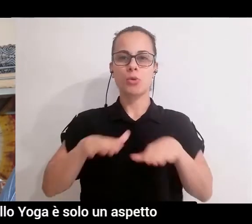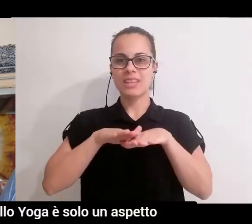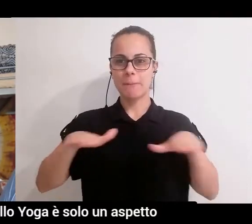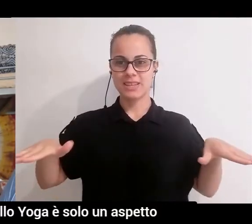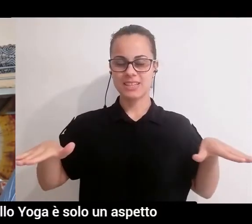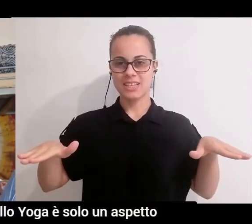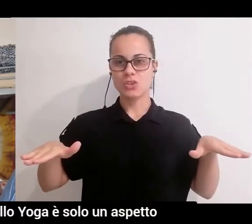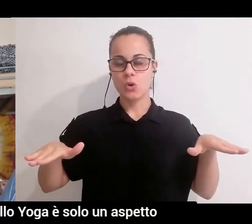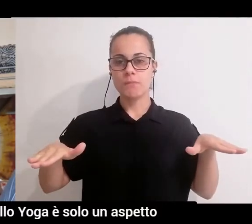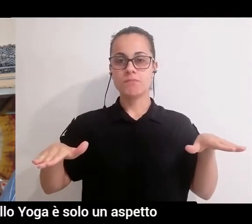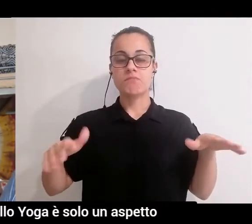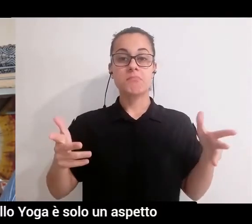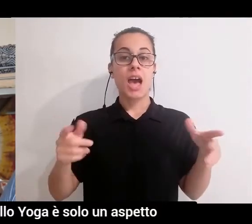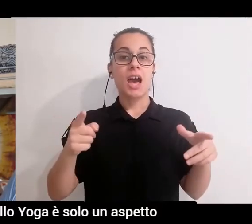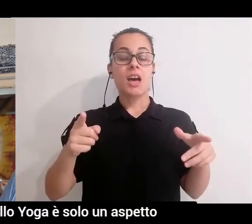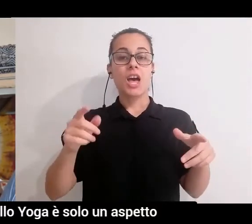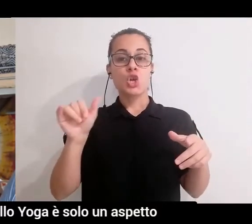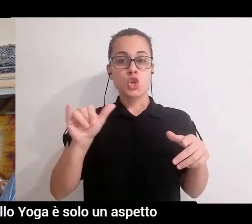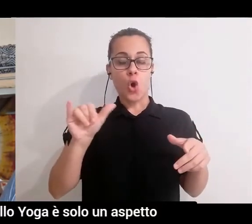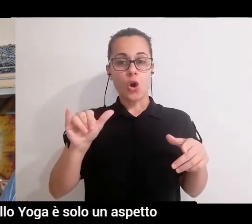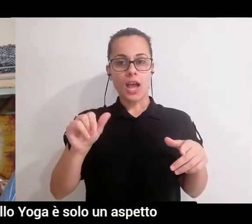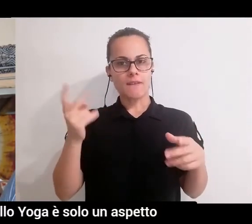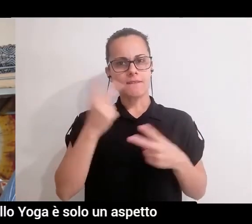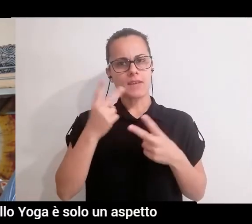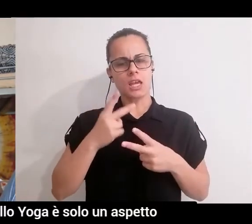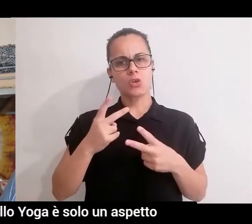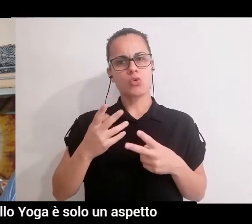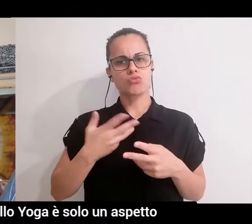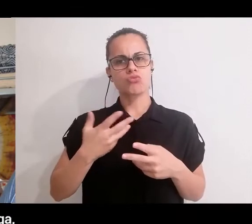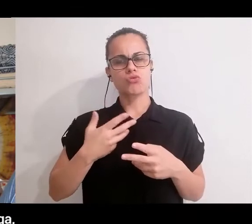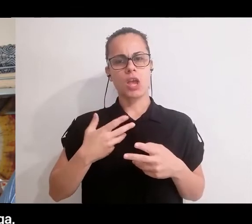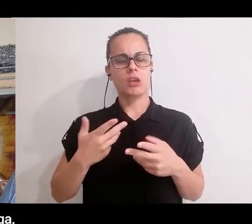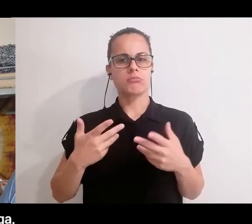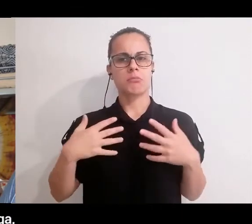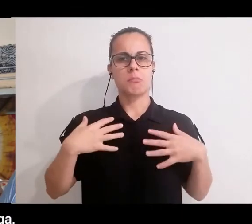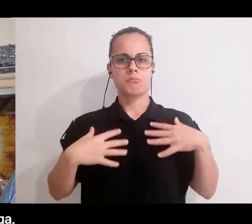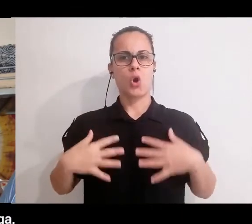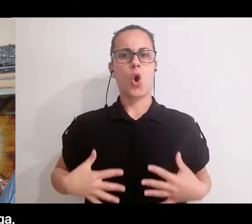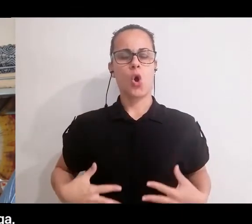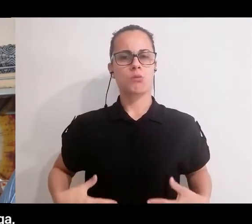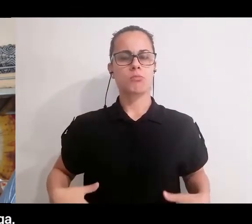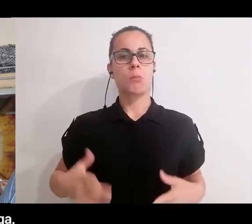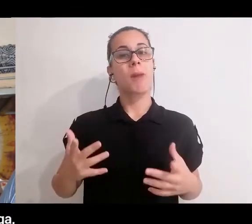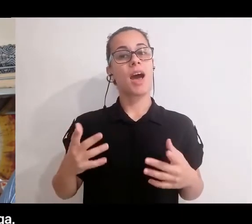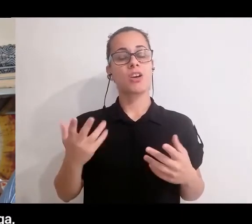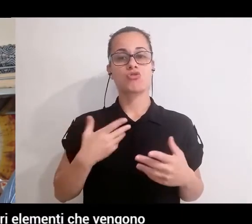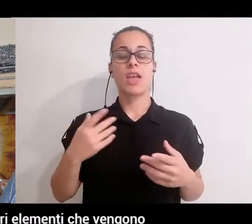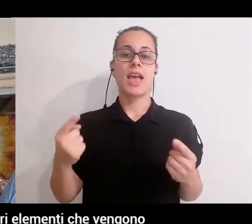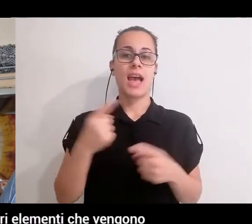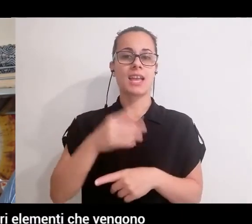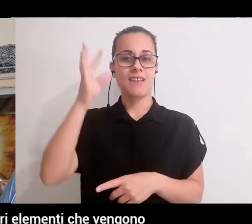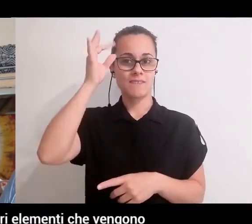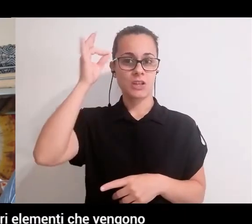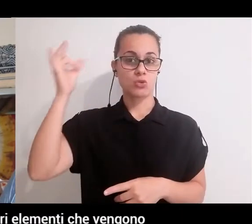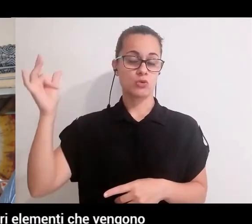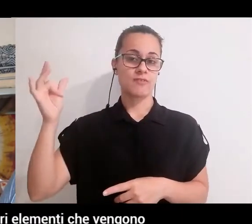pratica fisica dello yoga è solo un aspetto molto piccolo di tutta la filosofia yoga, di tutto il sistema dello yoga, che